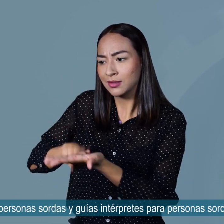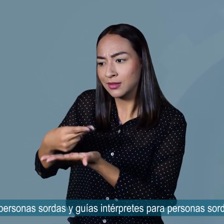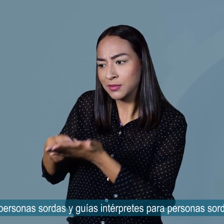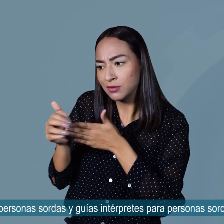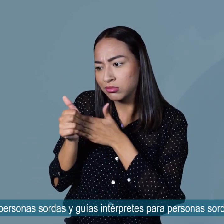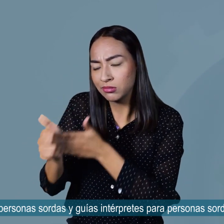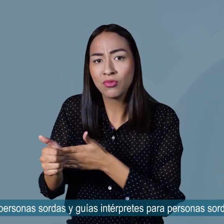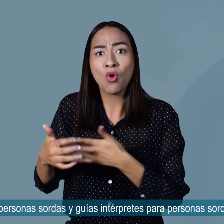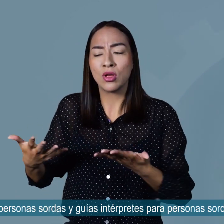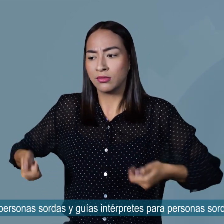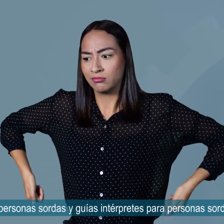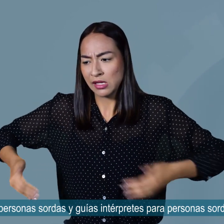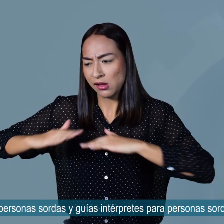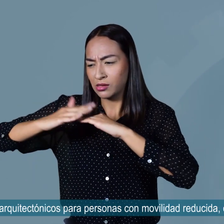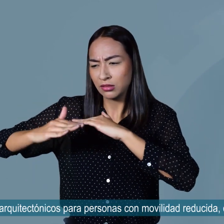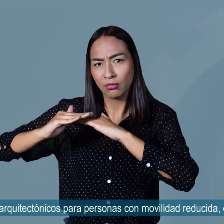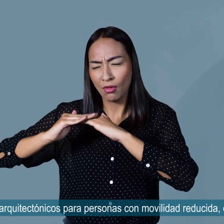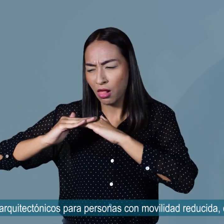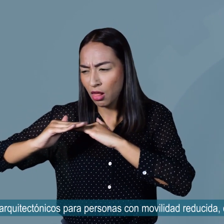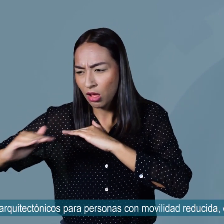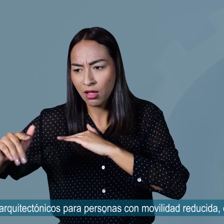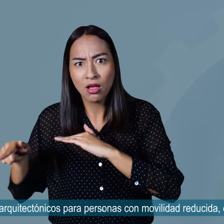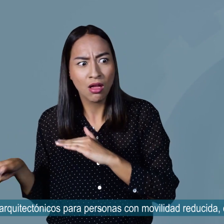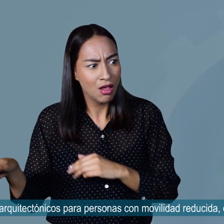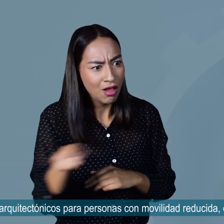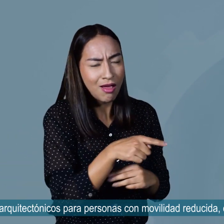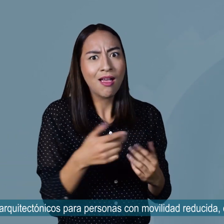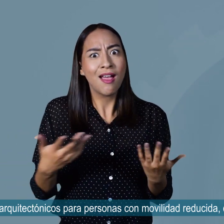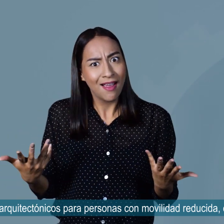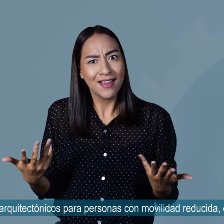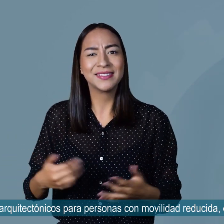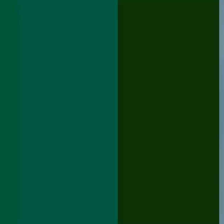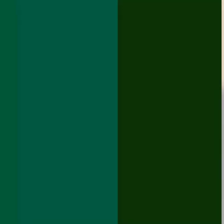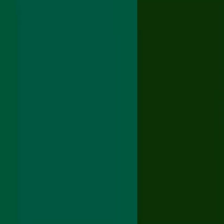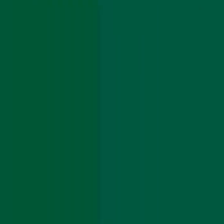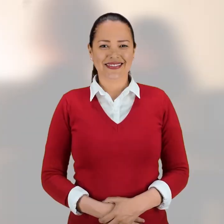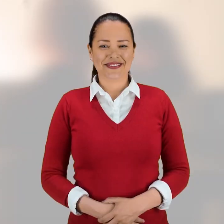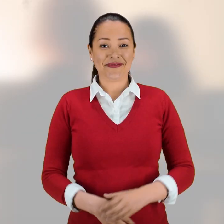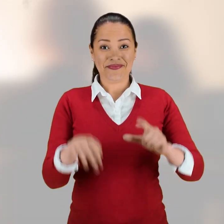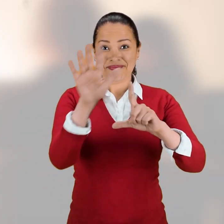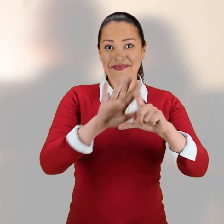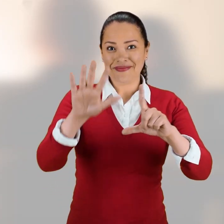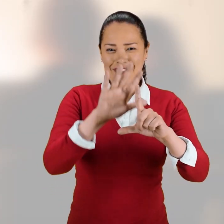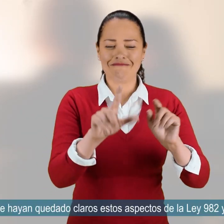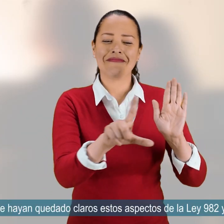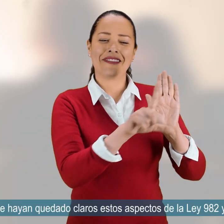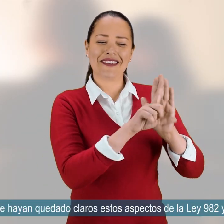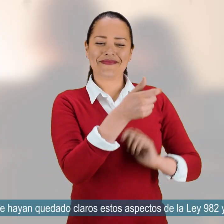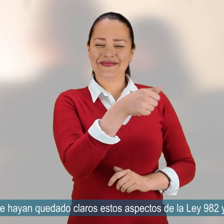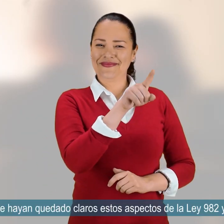personas sordos ciegas, ajustes arquitectónicos para personas con movilidad reducida, entre otros. Espero que hayan quedado